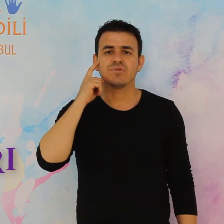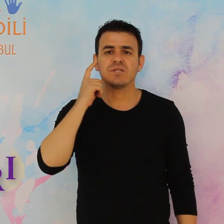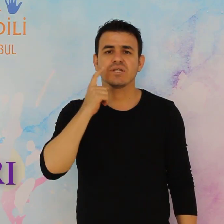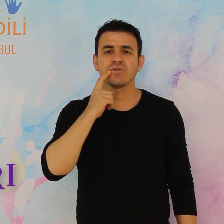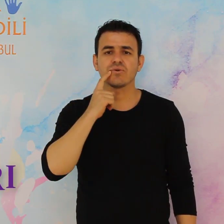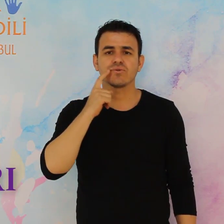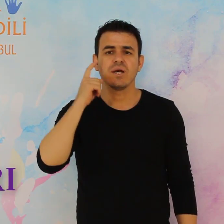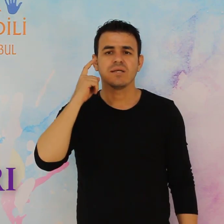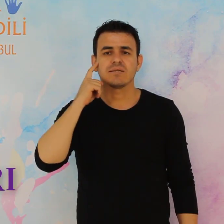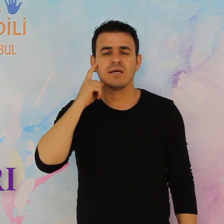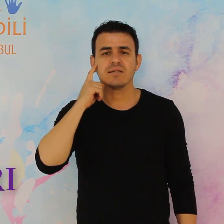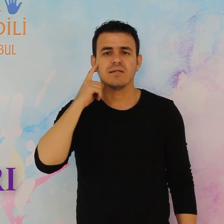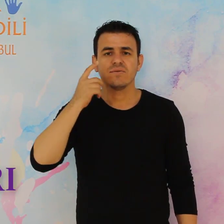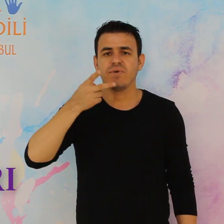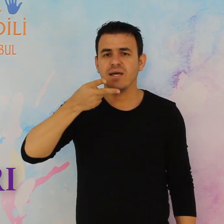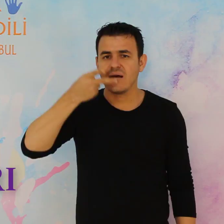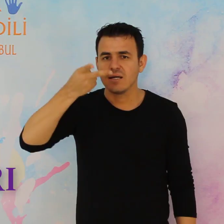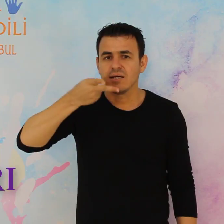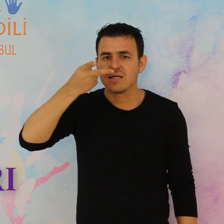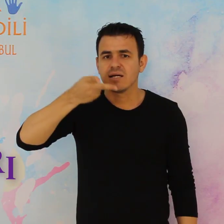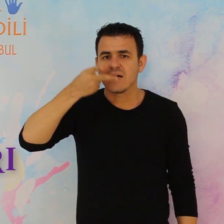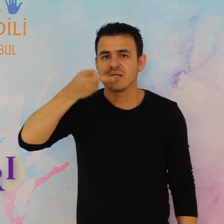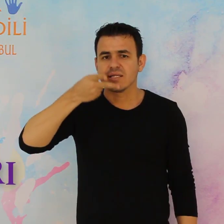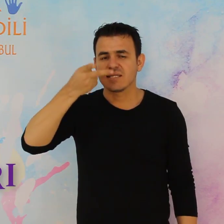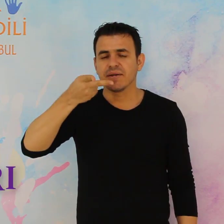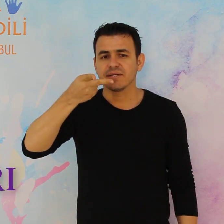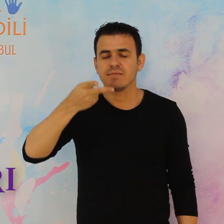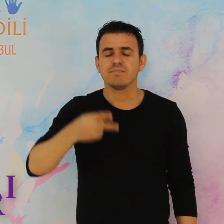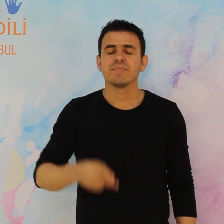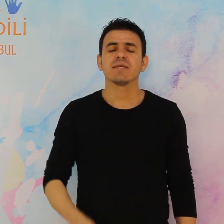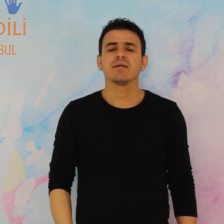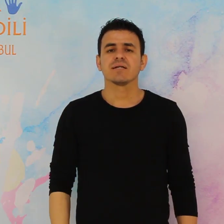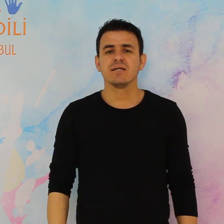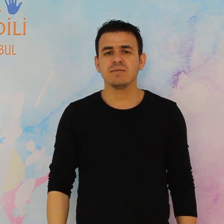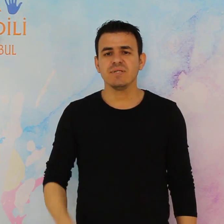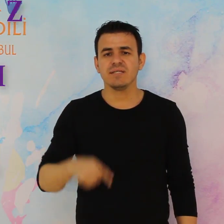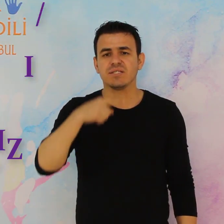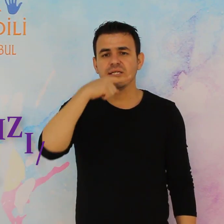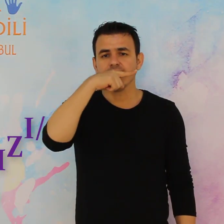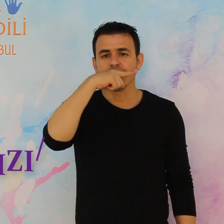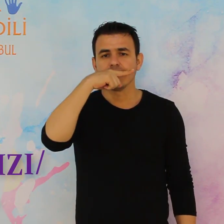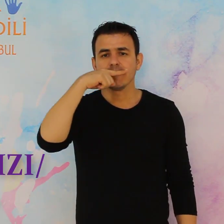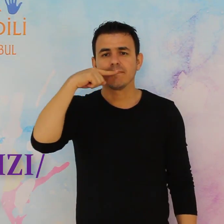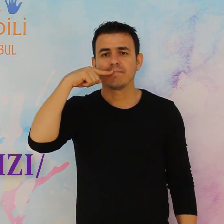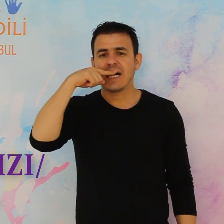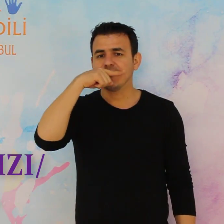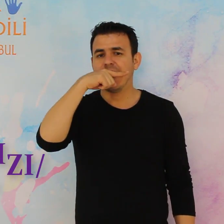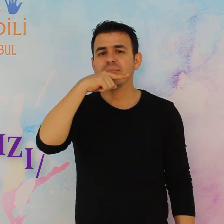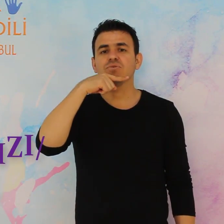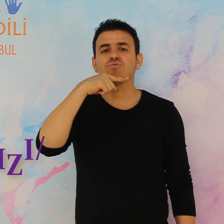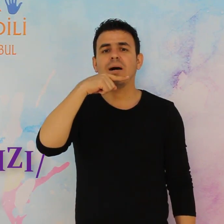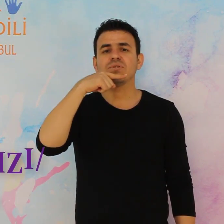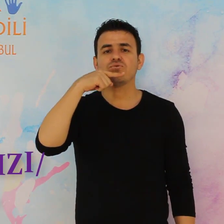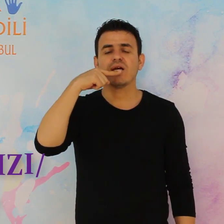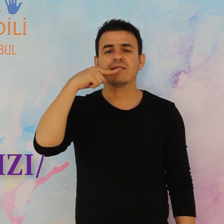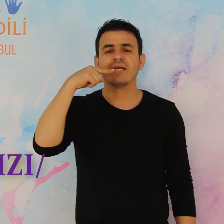çekiyoruz sarı veya sarı kırmızı için parmağımızı dudağımızın üzerinde